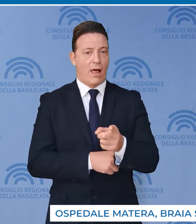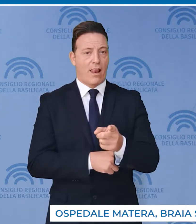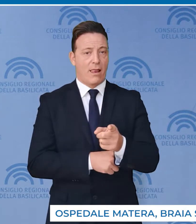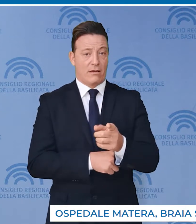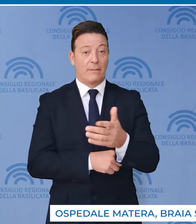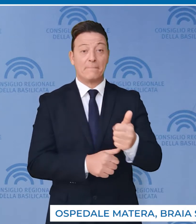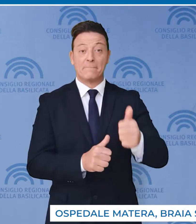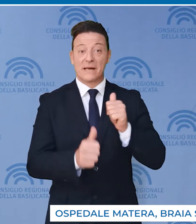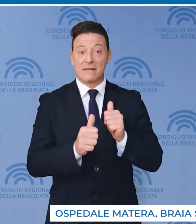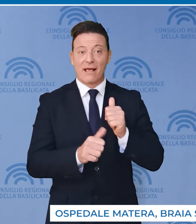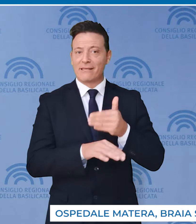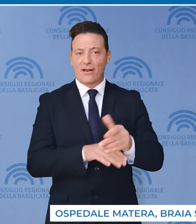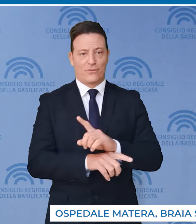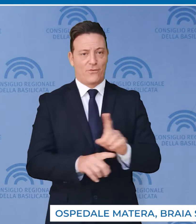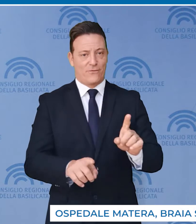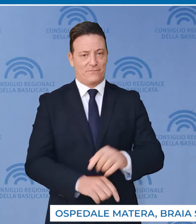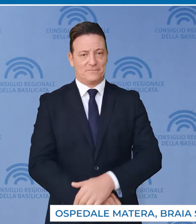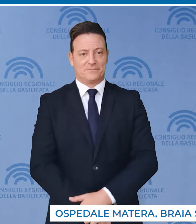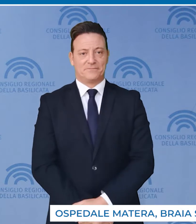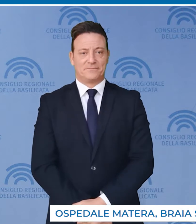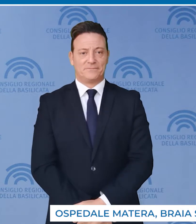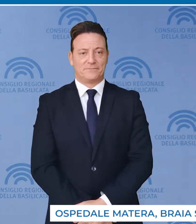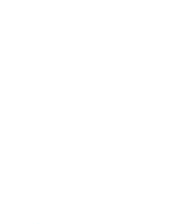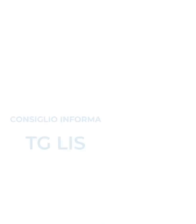in campo prima che sia troppo tardi.